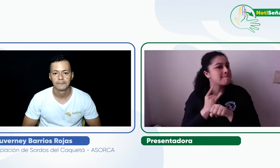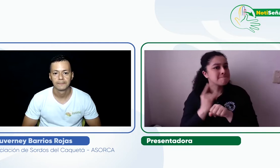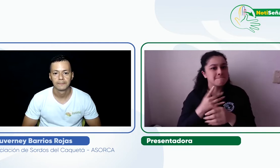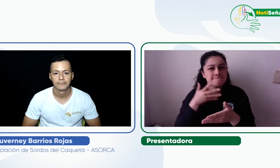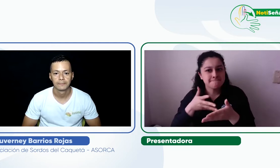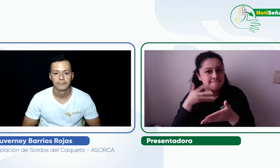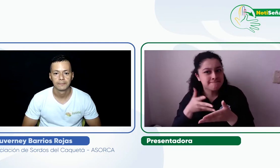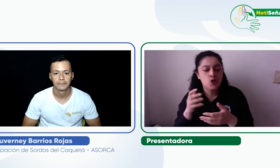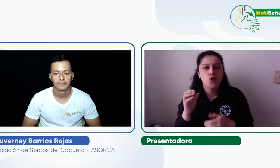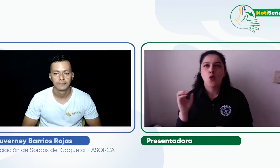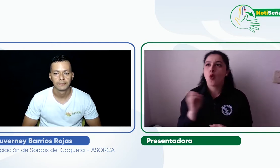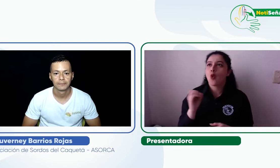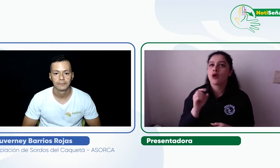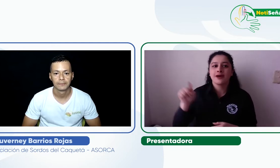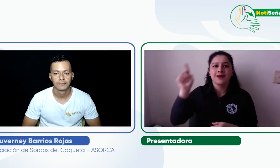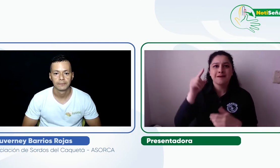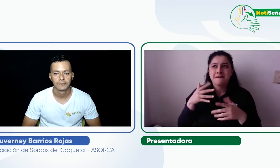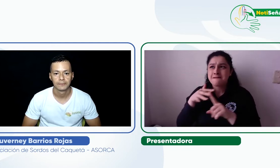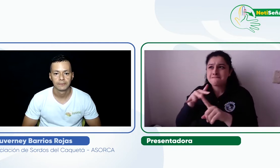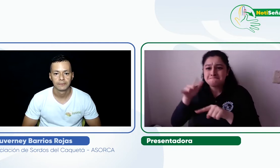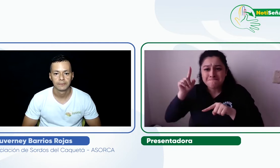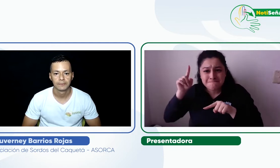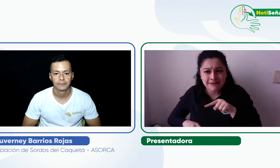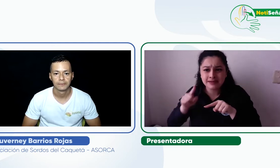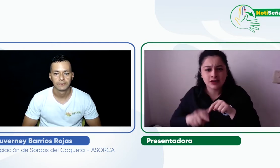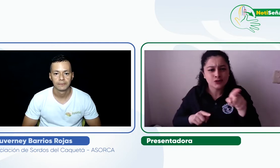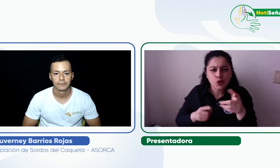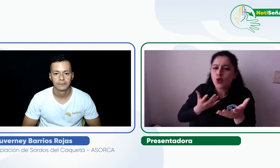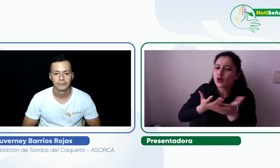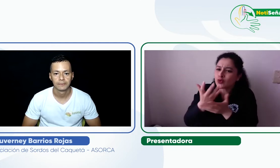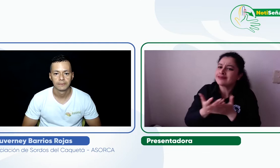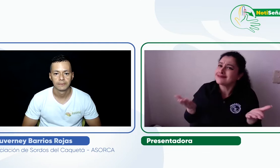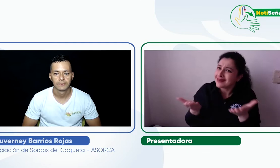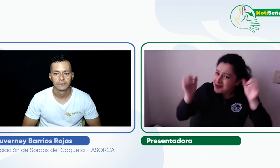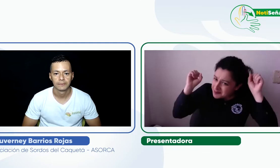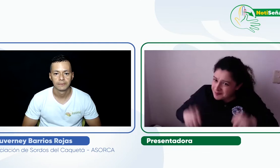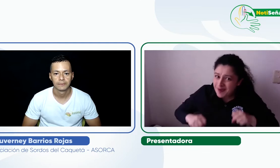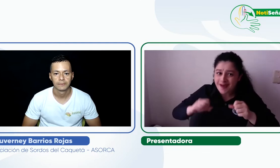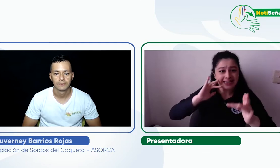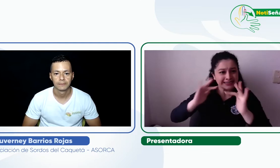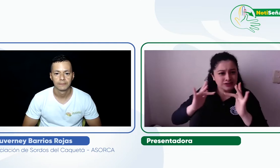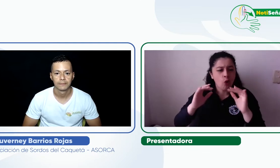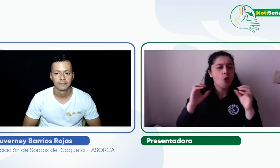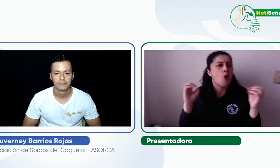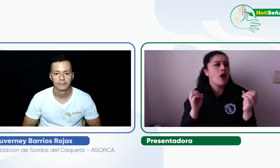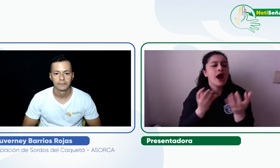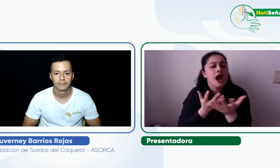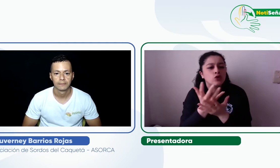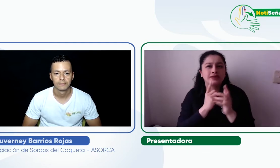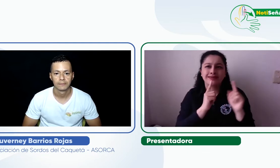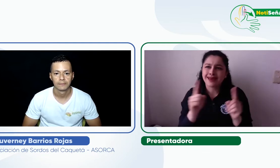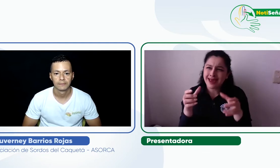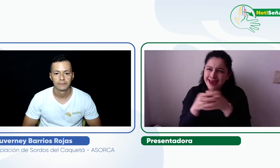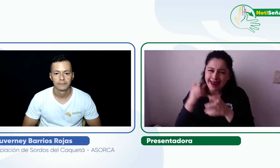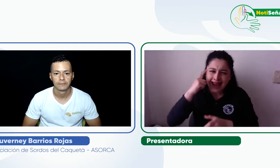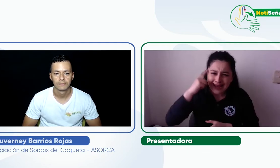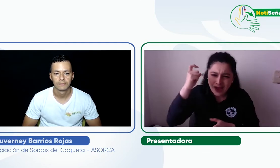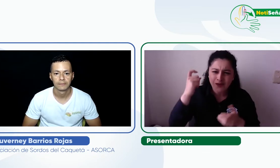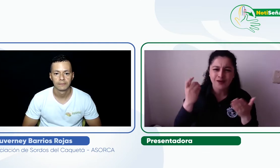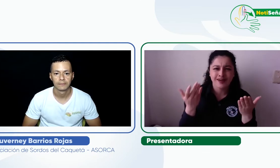sordas de Colombia que piensan que no pueden usar el CIEL para estas acciones de incidencia? ¿Alguna recomendación de ánimo para que